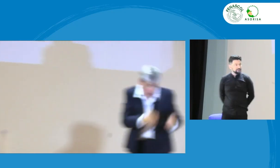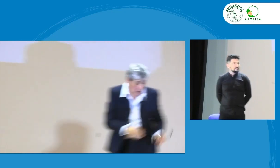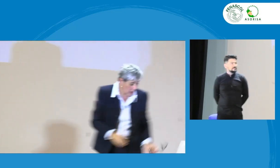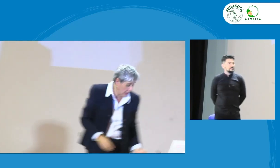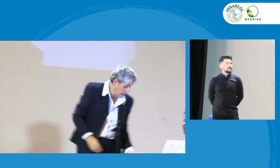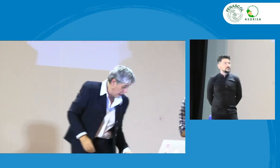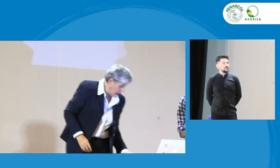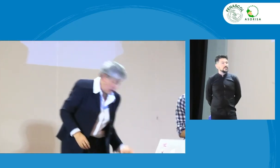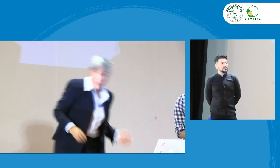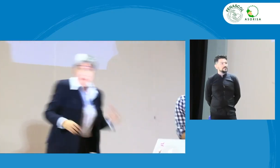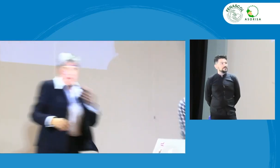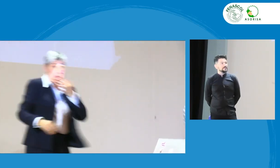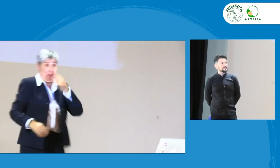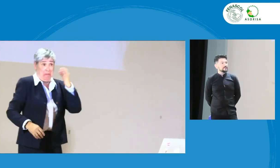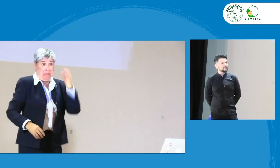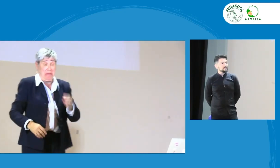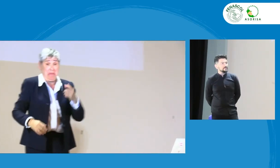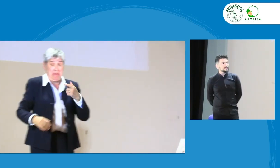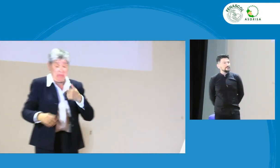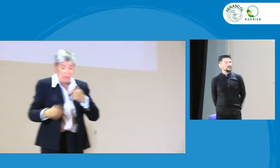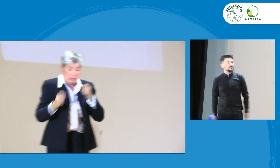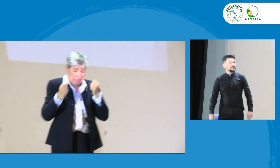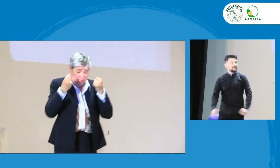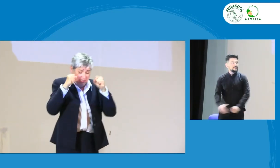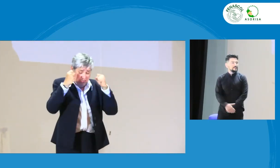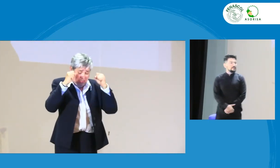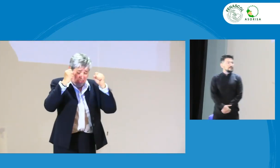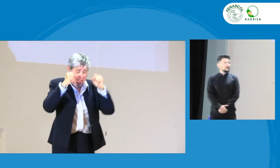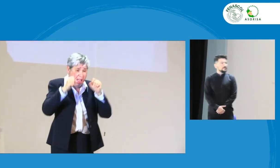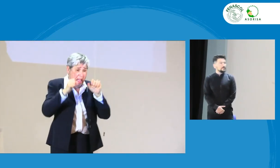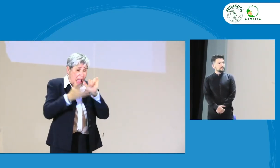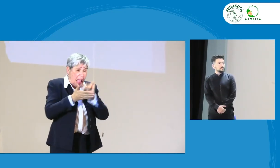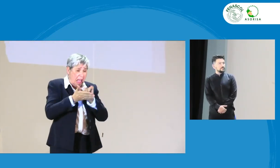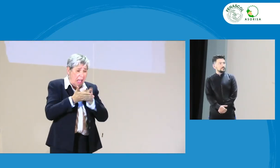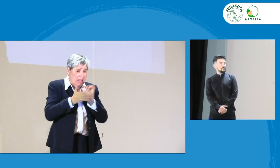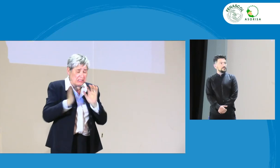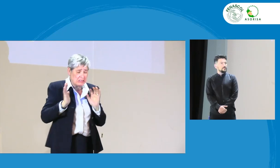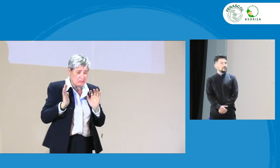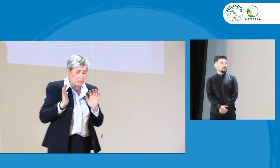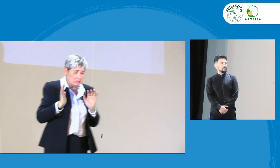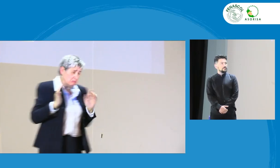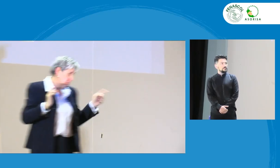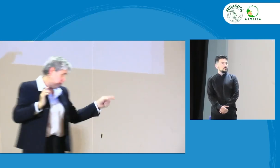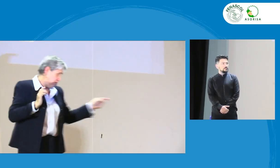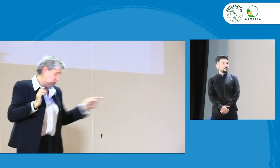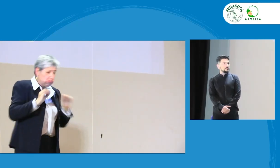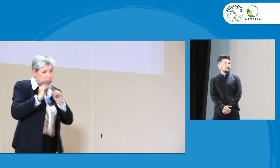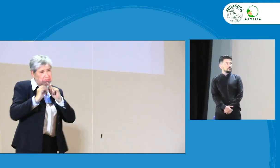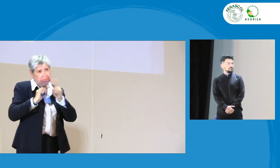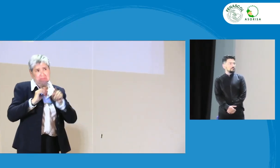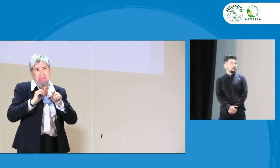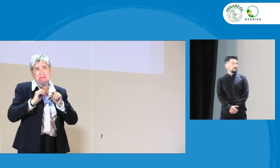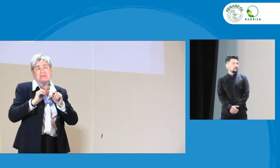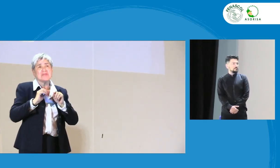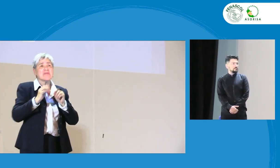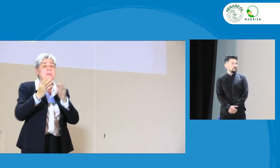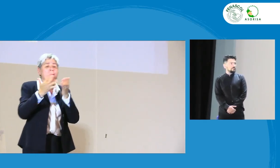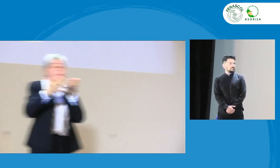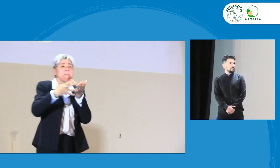Bueno, la verdad es algo que preocupa. Pues, como dice Giovanni, dice que la mitad más